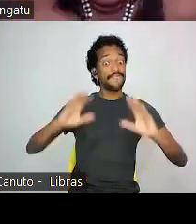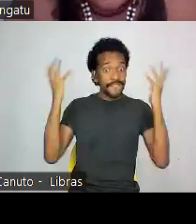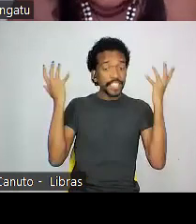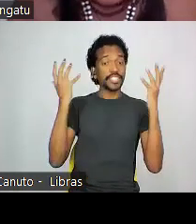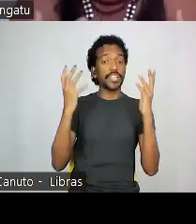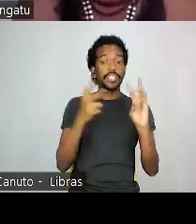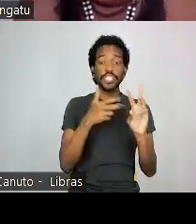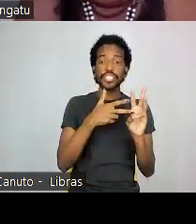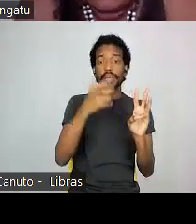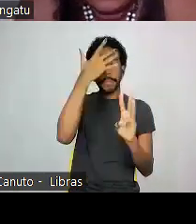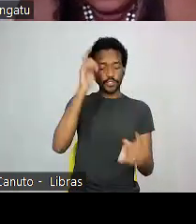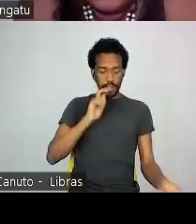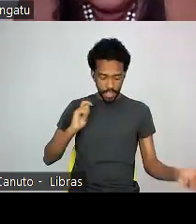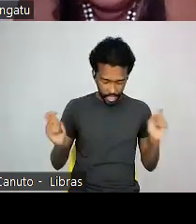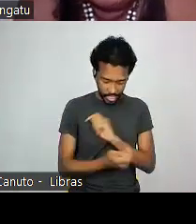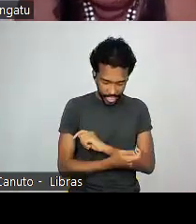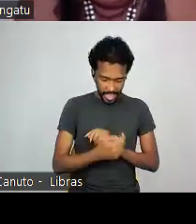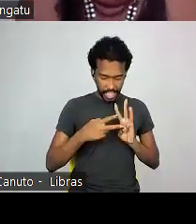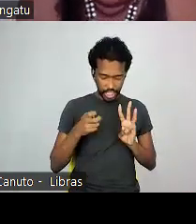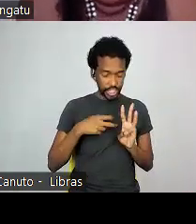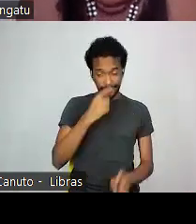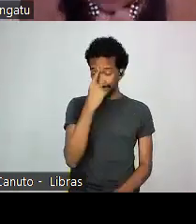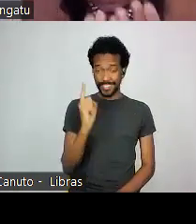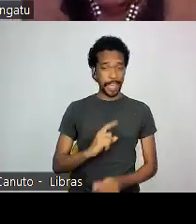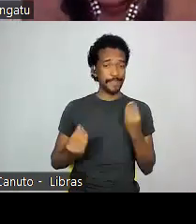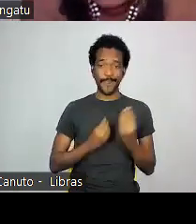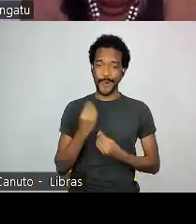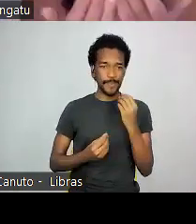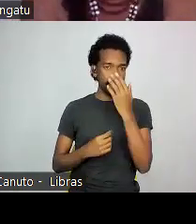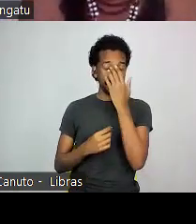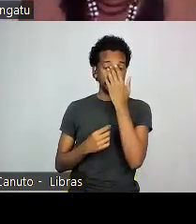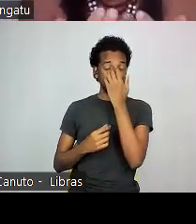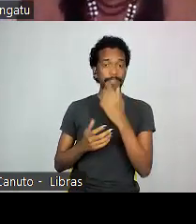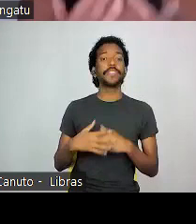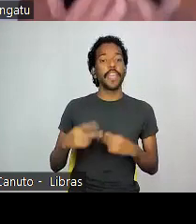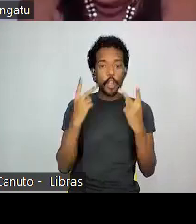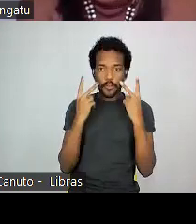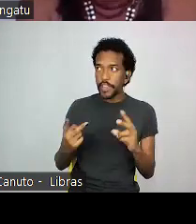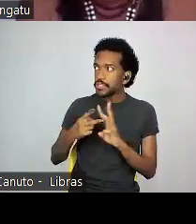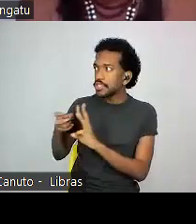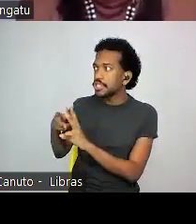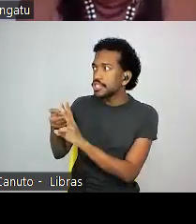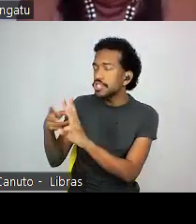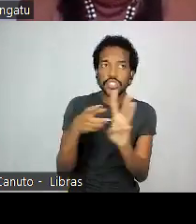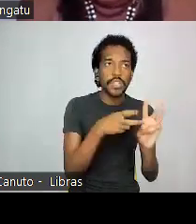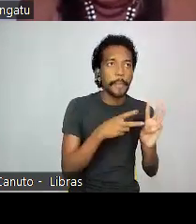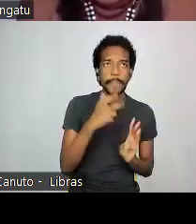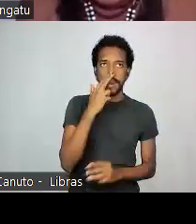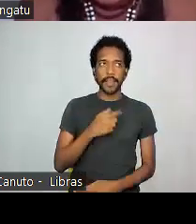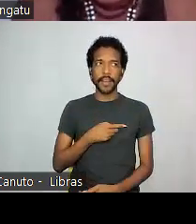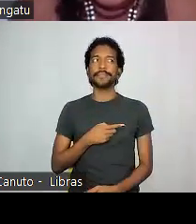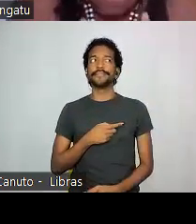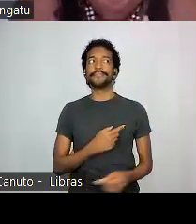viram indígenas e não sabem como. Então, veja, eu vejo indianidades em diferentes lugares, em diferentes